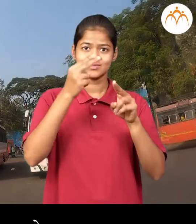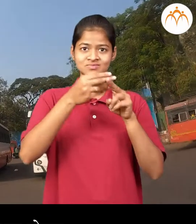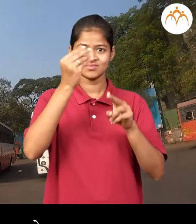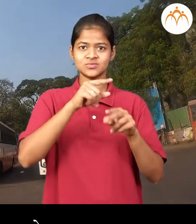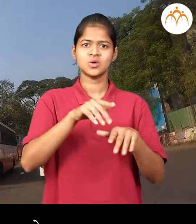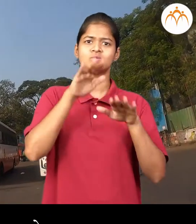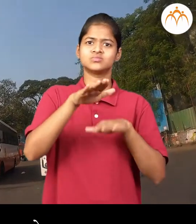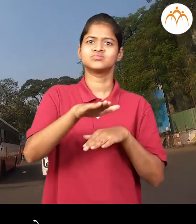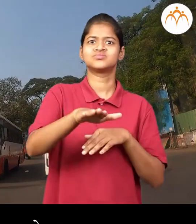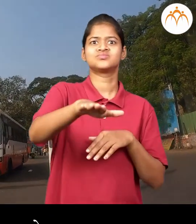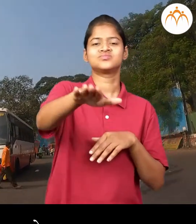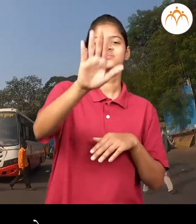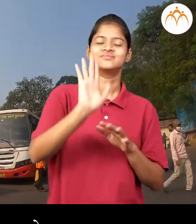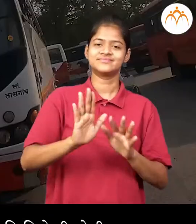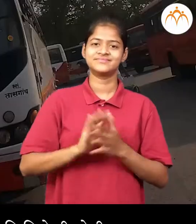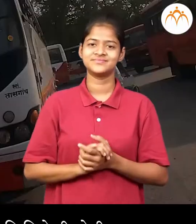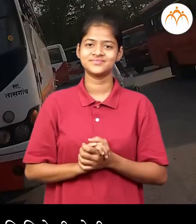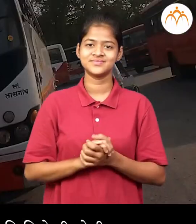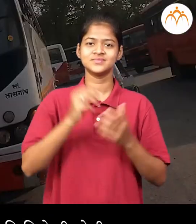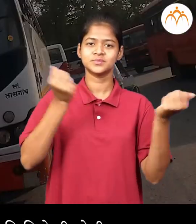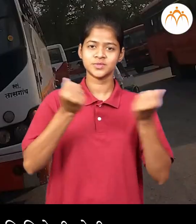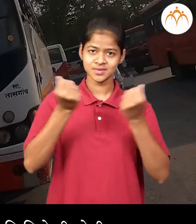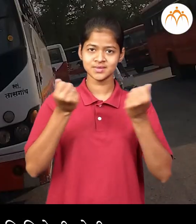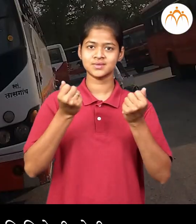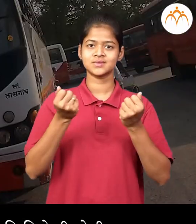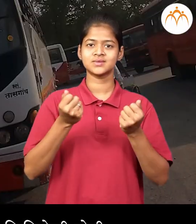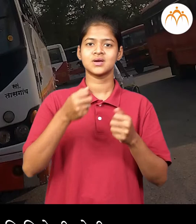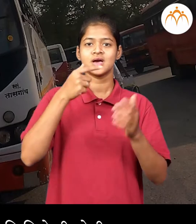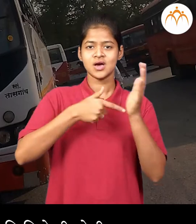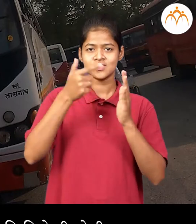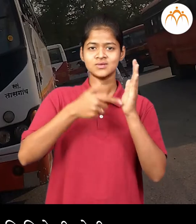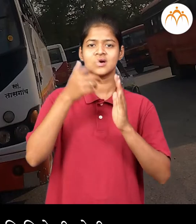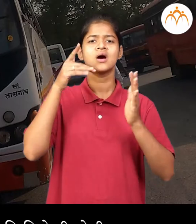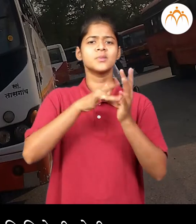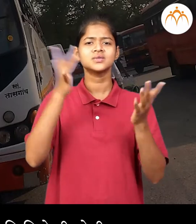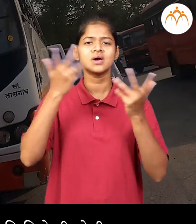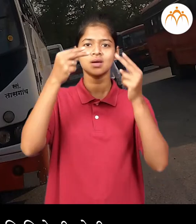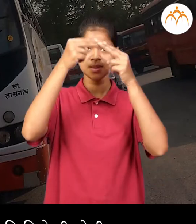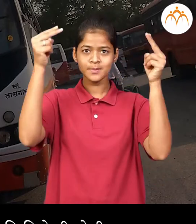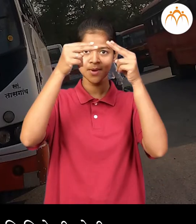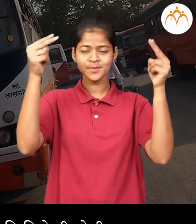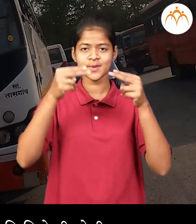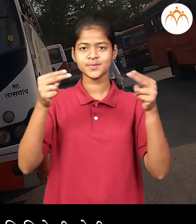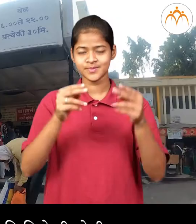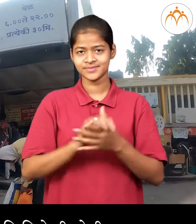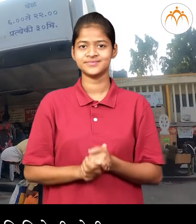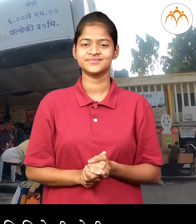दुसरी कड़े उभ्या होता सगला बस वर गावांची नाव लेली होती